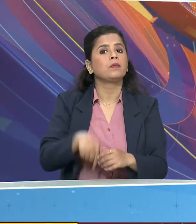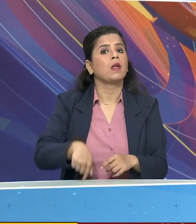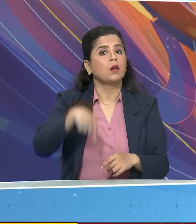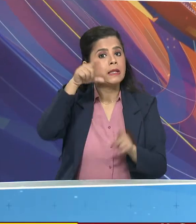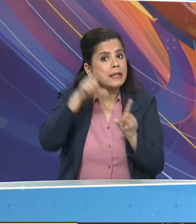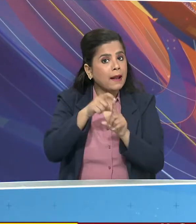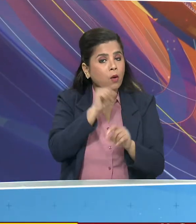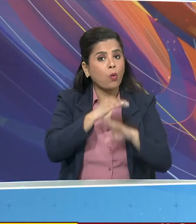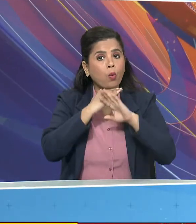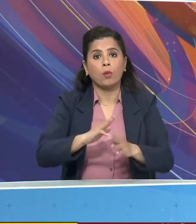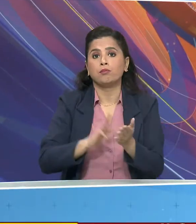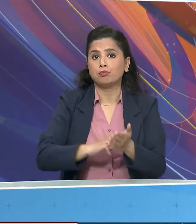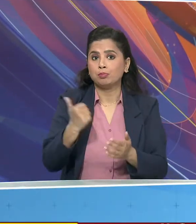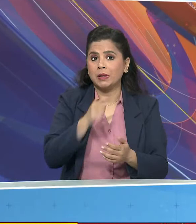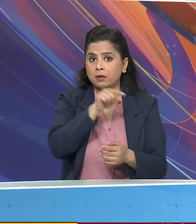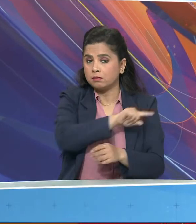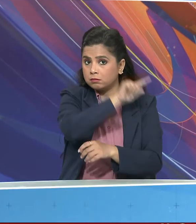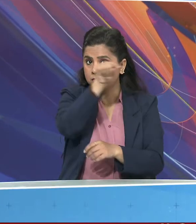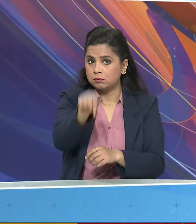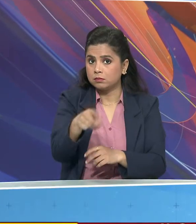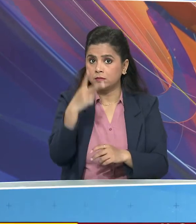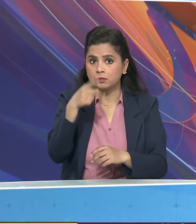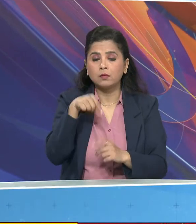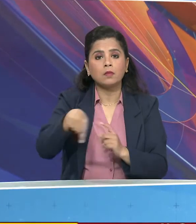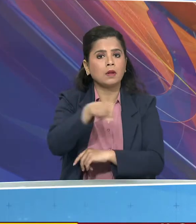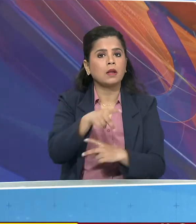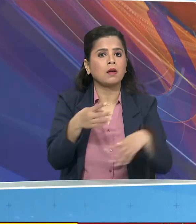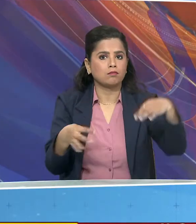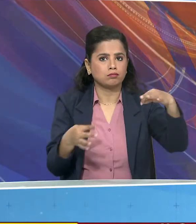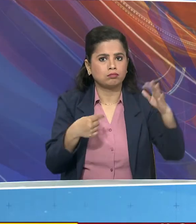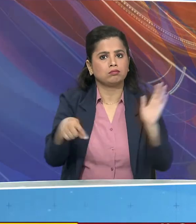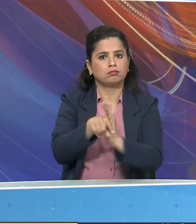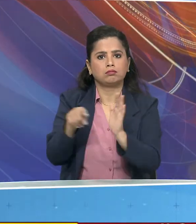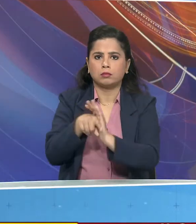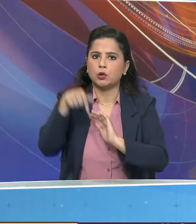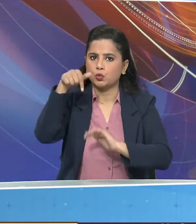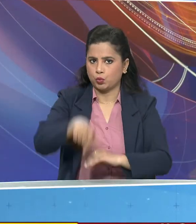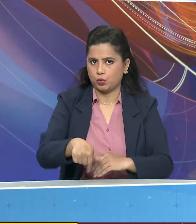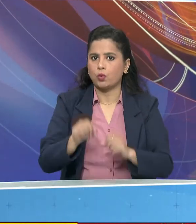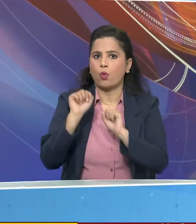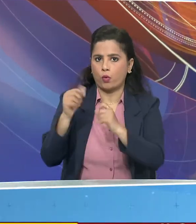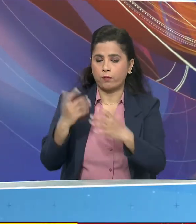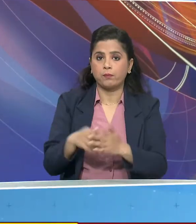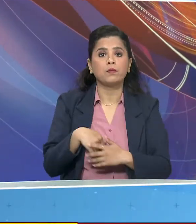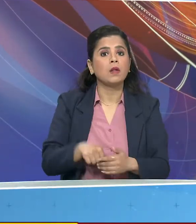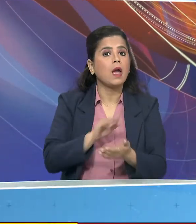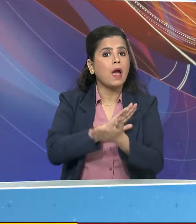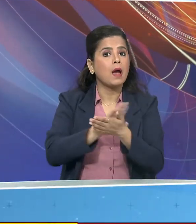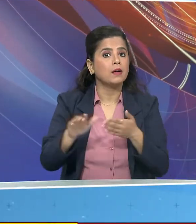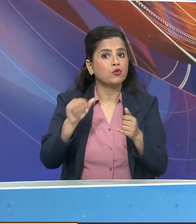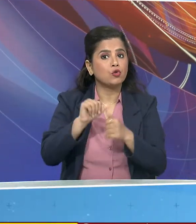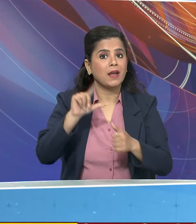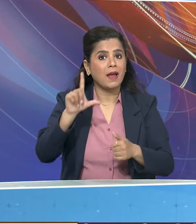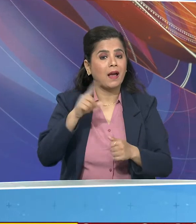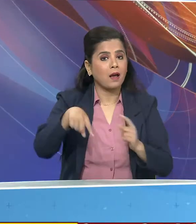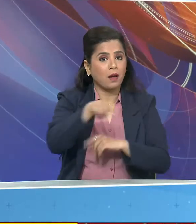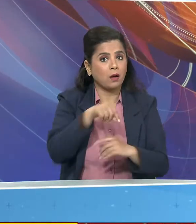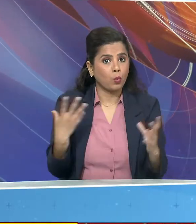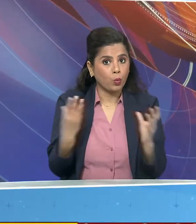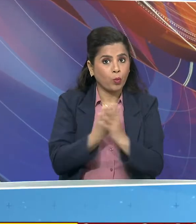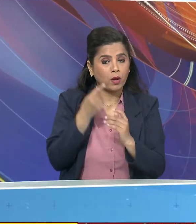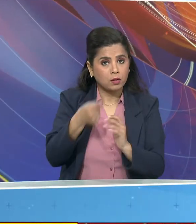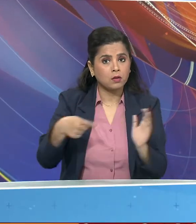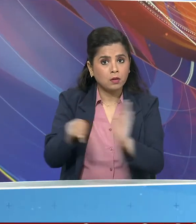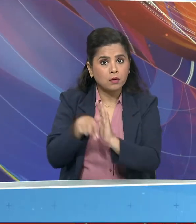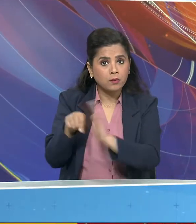में रक्षा मंत्री राजनाच सिंग की उपस्तिती में इन समझोतों पर हस्ताक्षर किये गए हिंदुस्तान, Aeronetics Limited के साथ किये गए समझोते